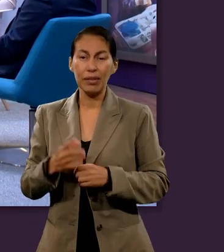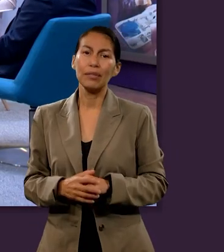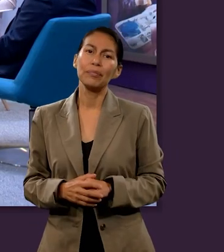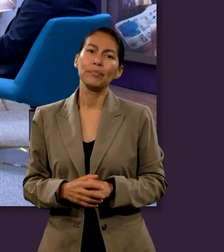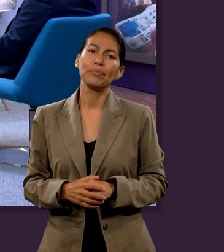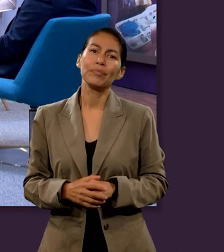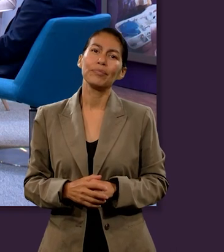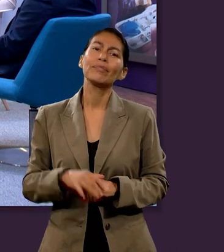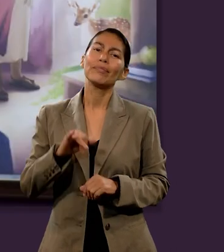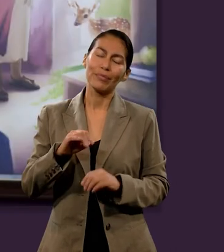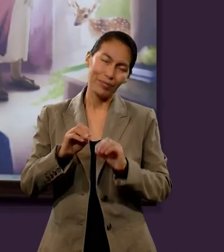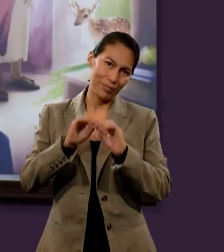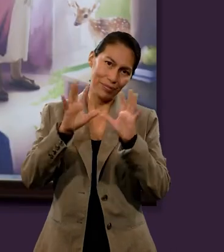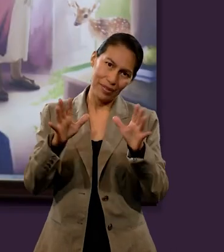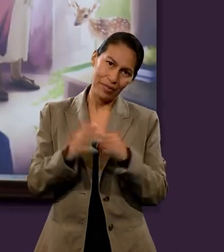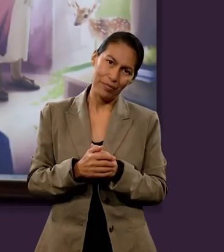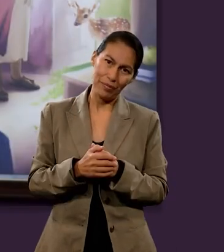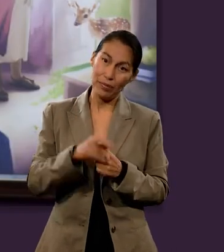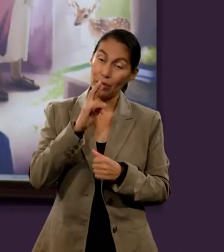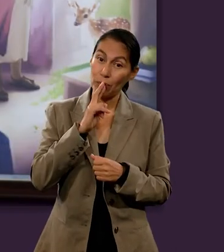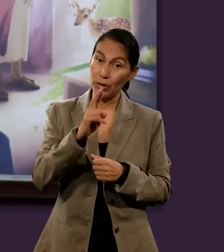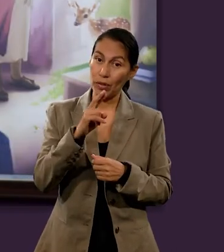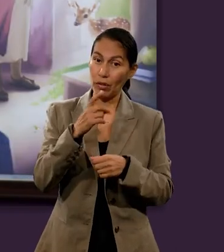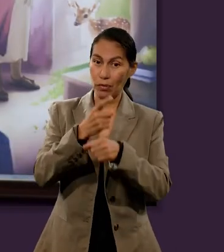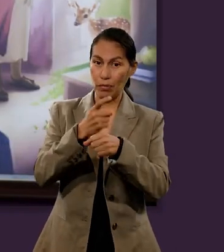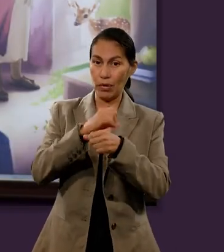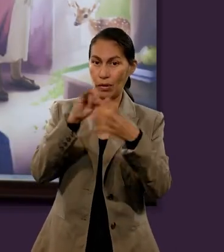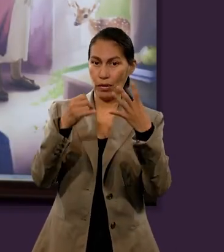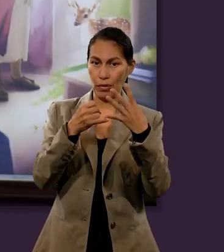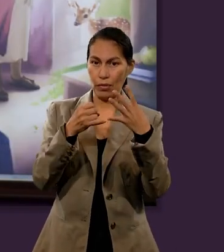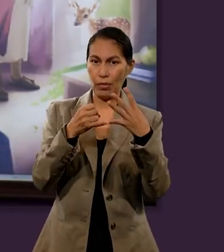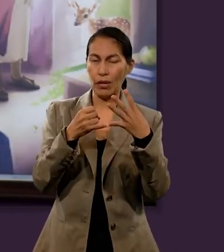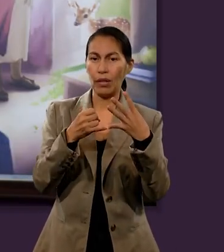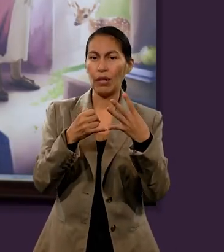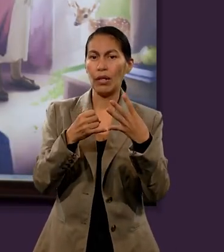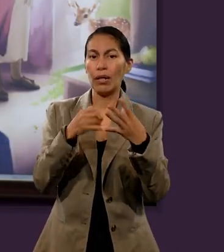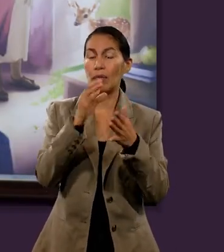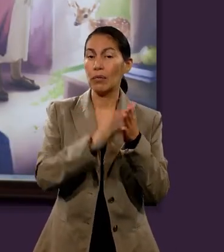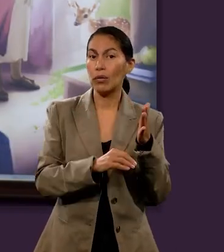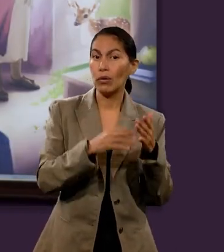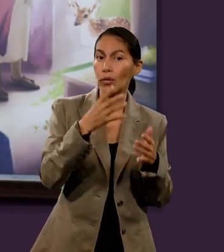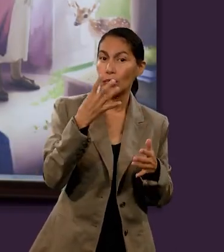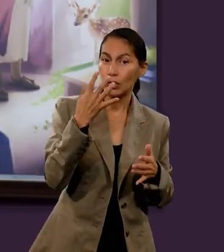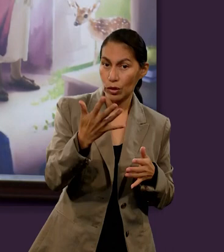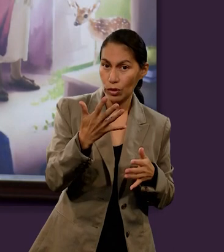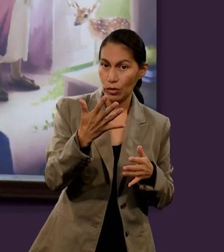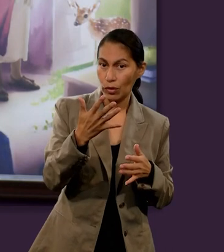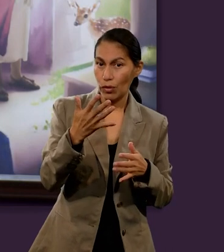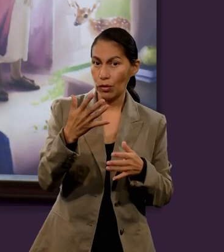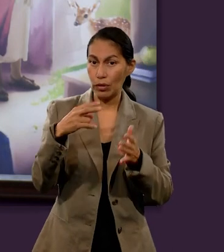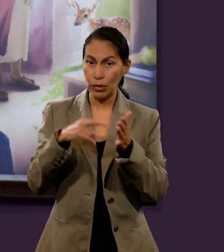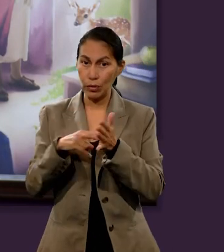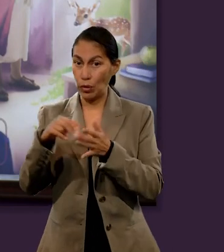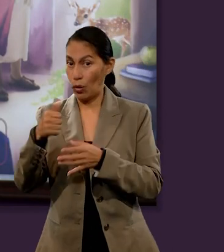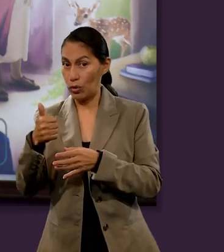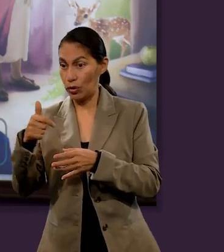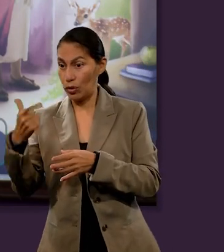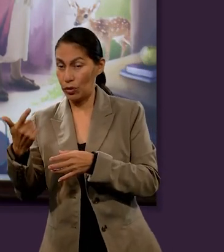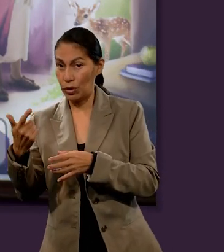vida eterna? Claro que sí. La respuesta la tenemos en Primera de Juan, capítulo 5, versículos 11 y 12. Y este es el